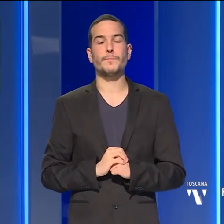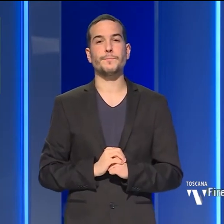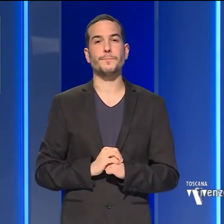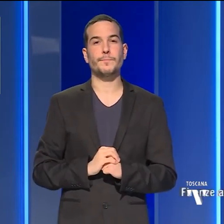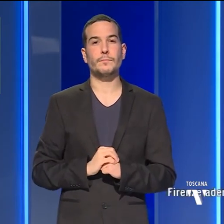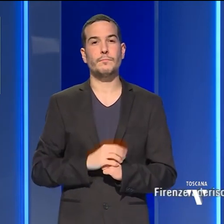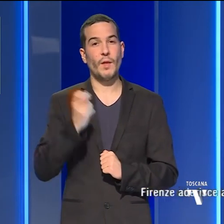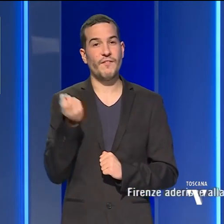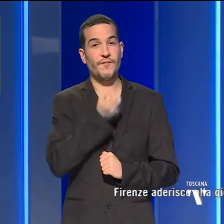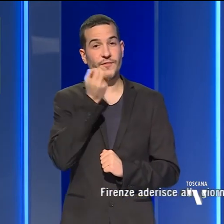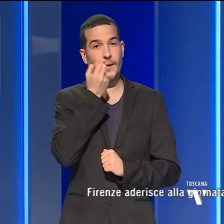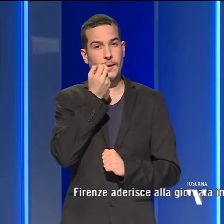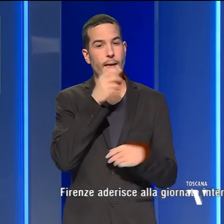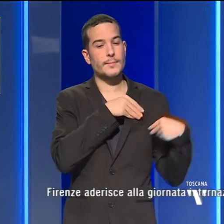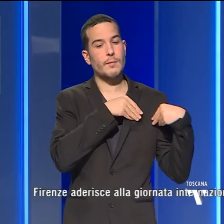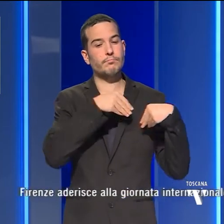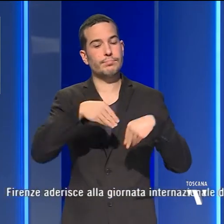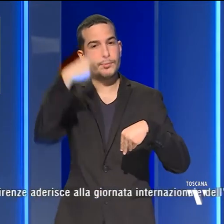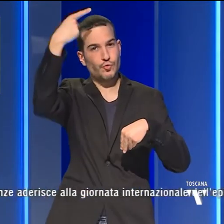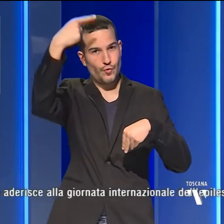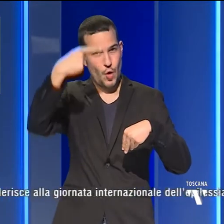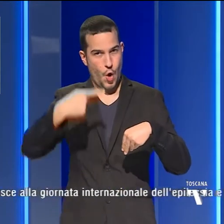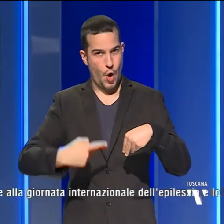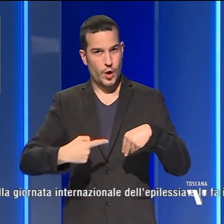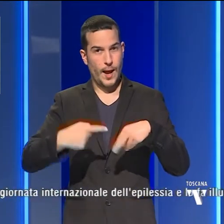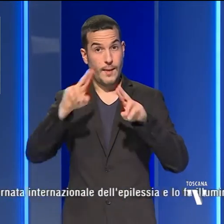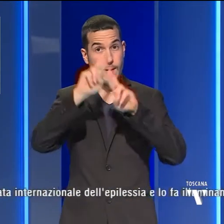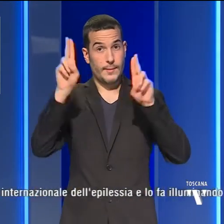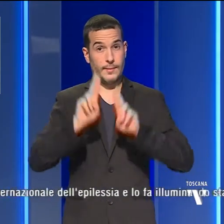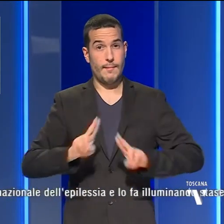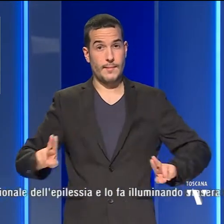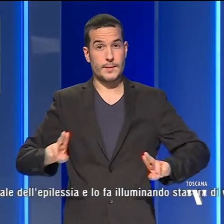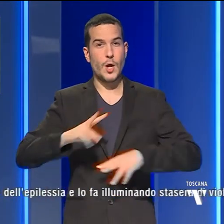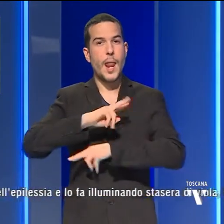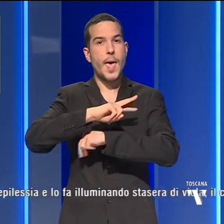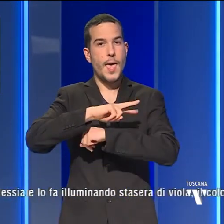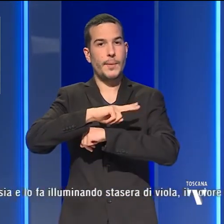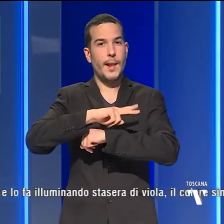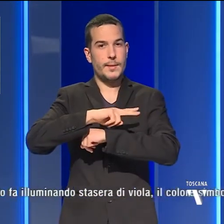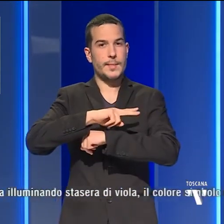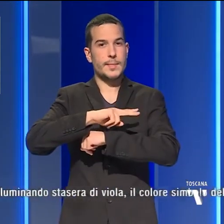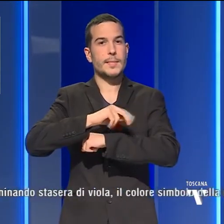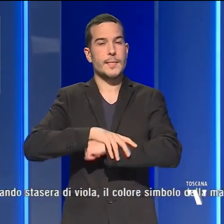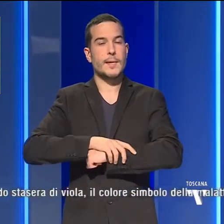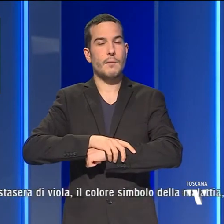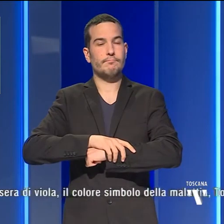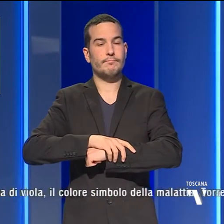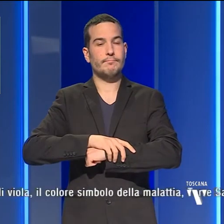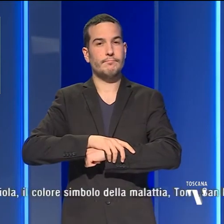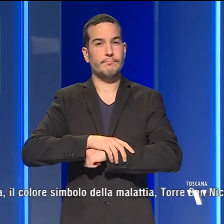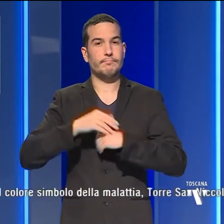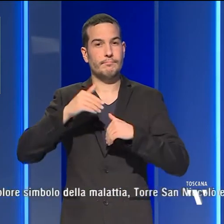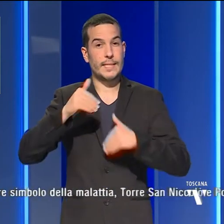Firenze aderisce alla giornata internazionale dell'epilessia e lo fa illuminando